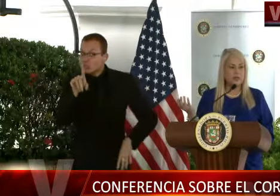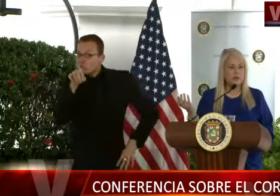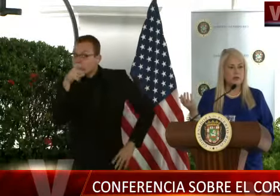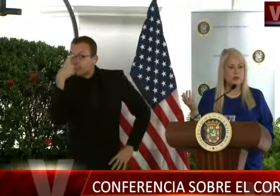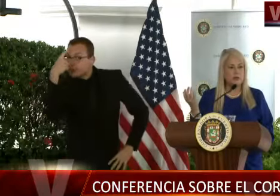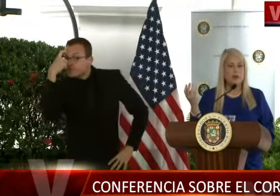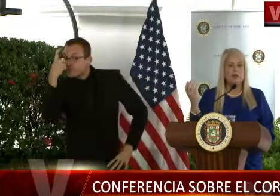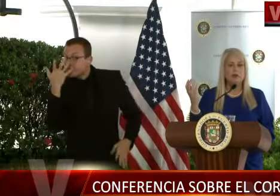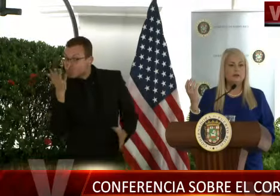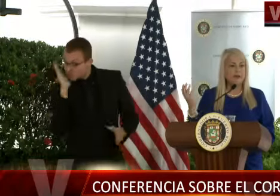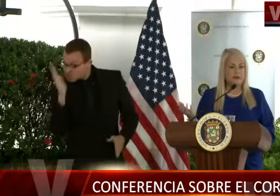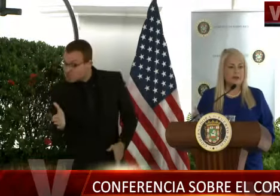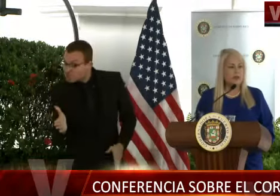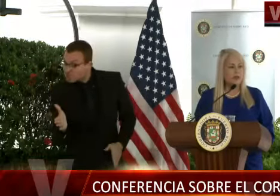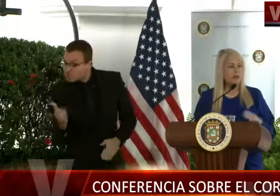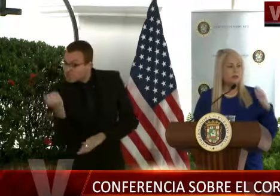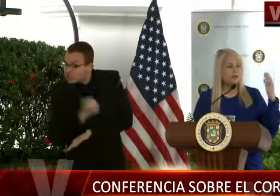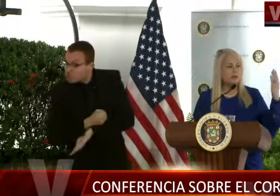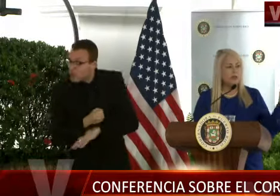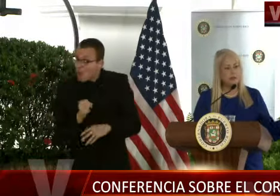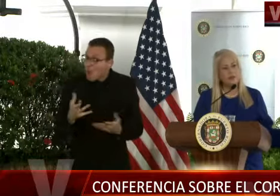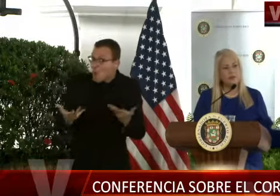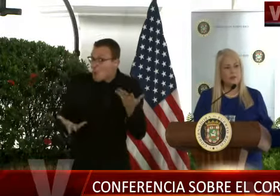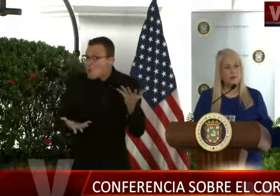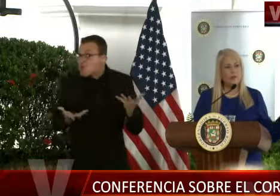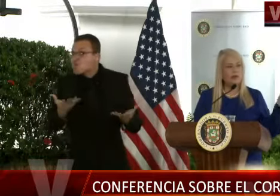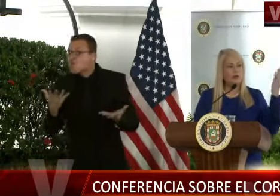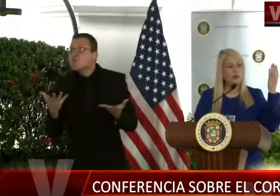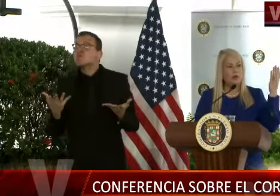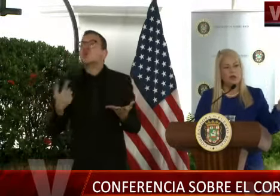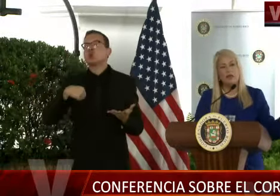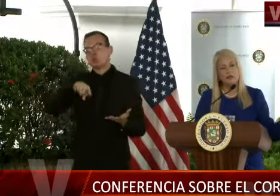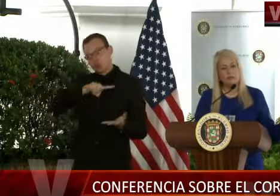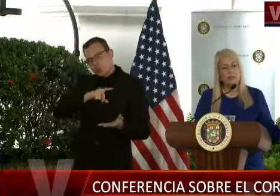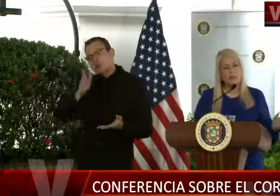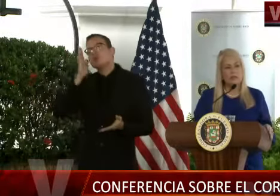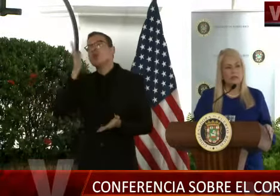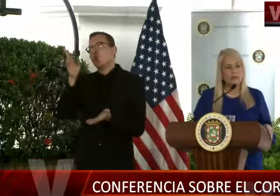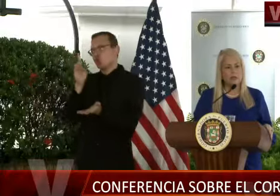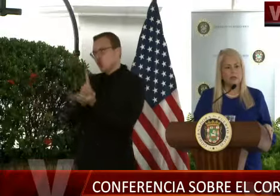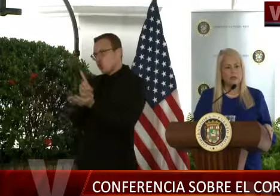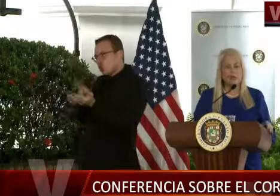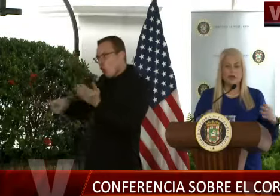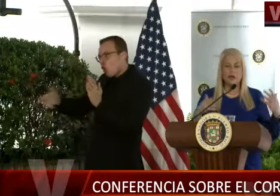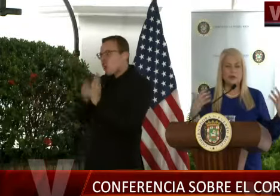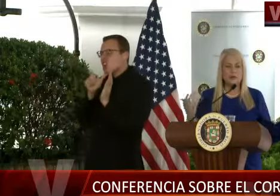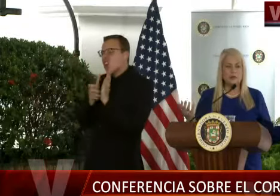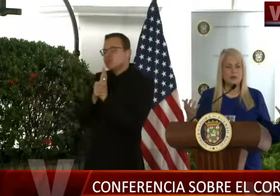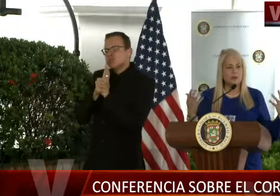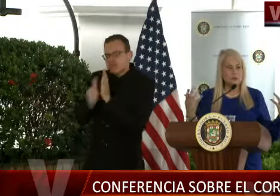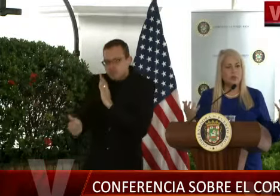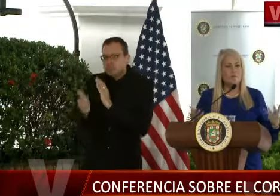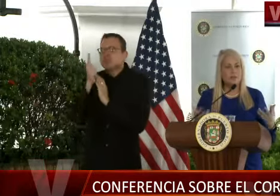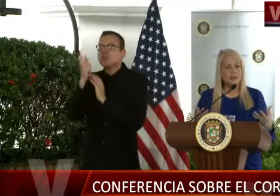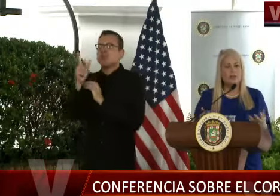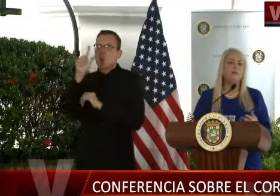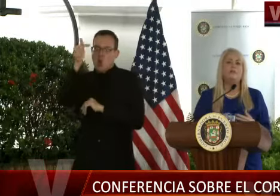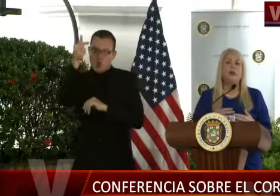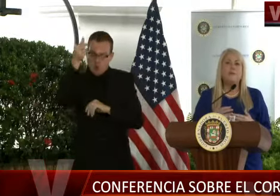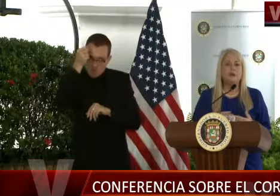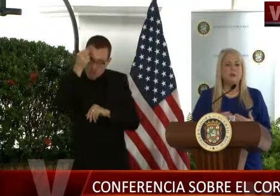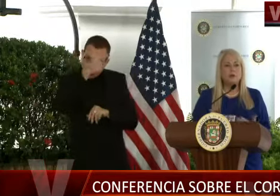y el consejo de la academia, de las agencias de gobierno, el screening que hace la Guardia Nacional y todos los